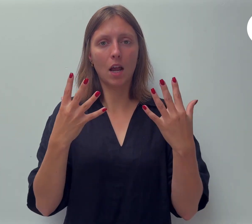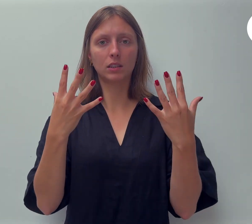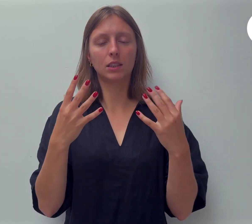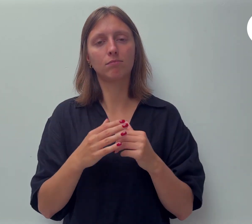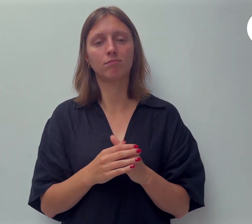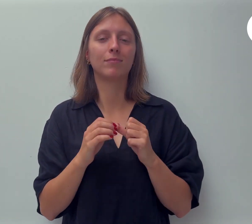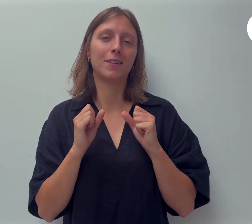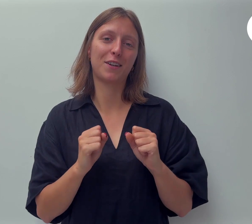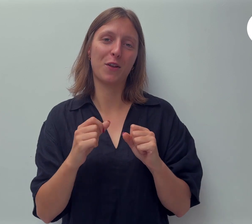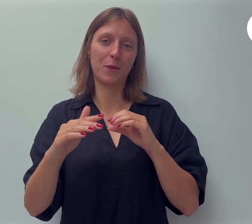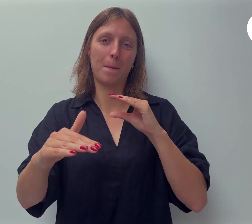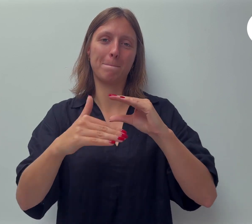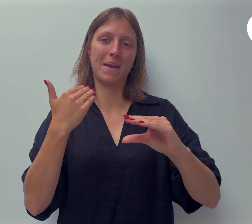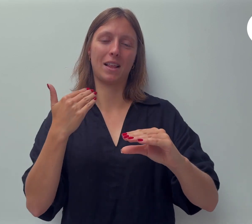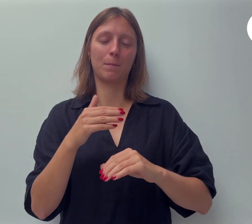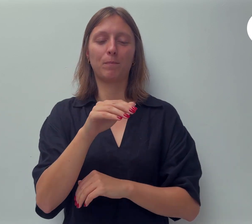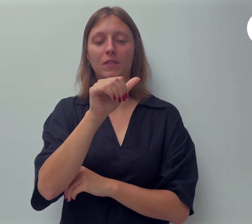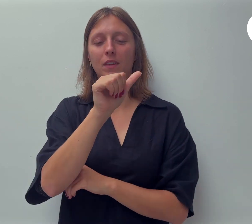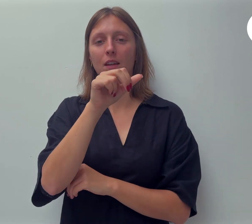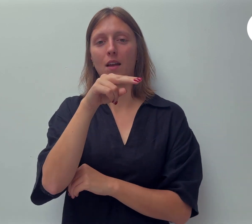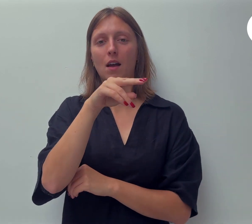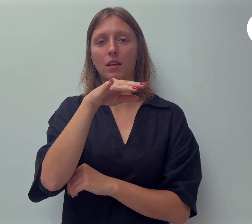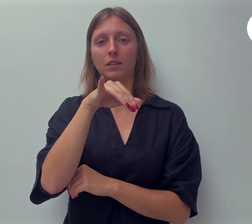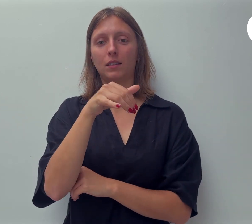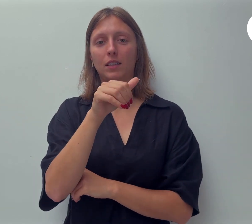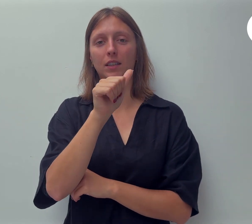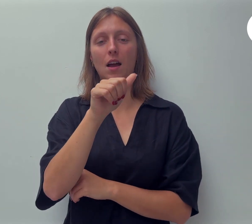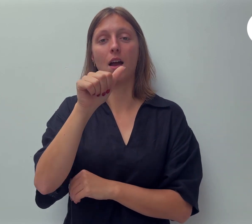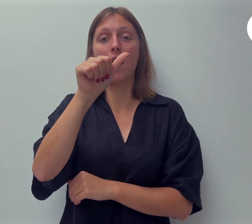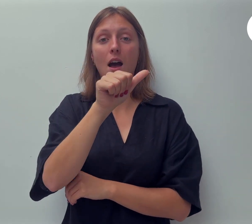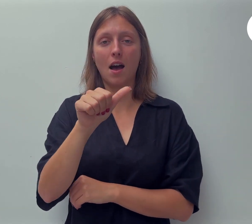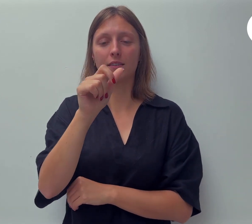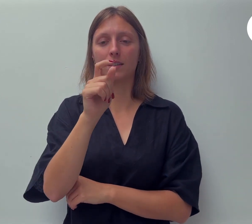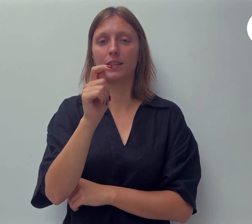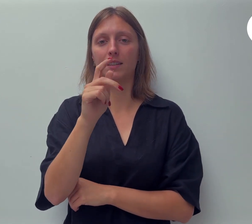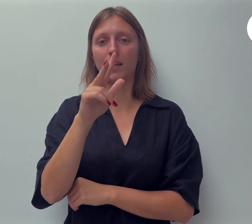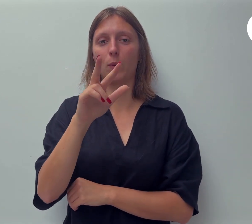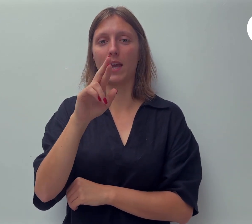gerust een mailtje naar anje.tvr.be Bedankt voor het luisteren.